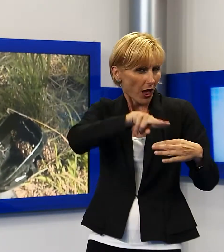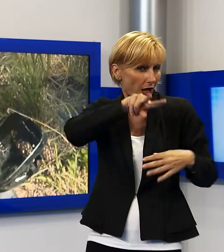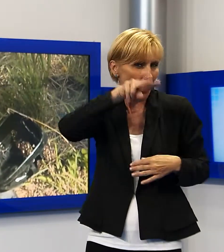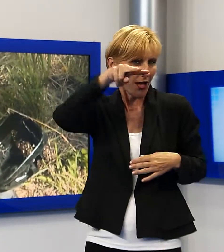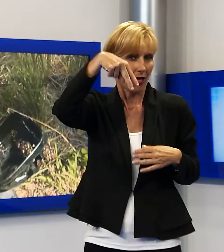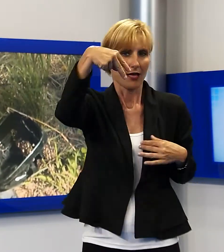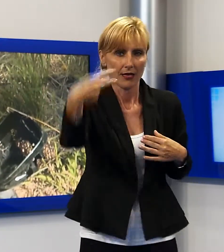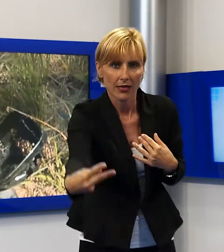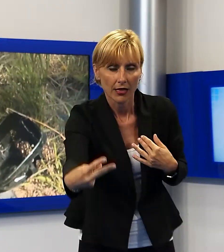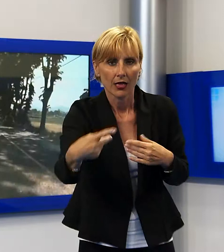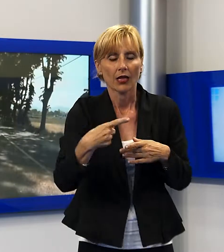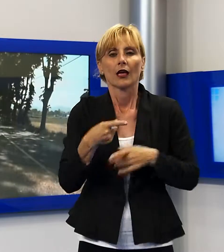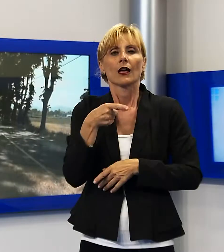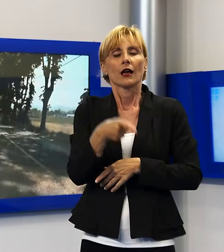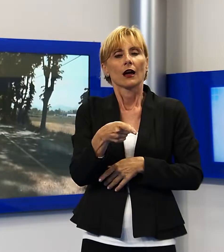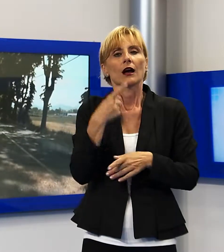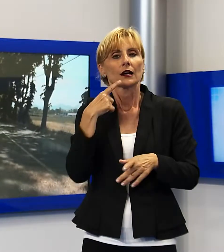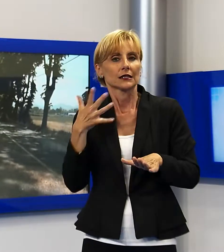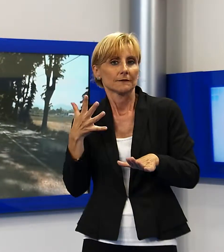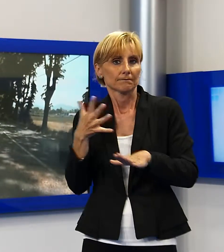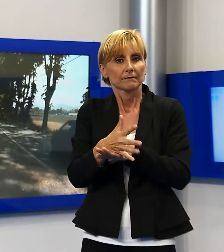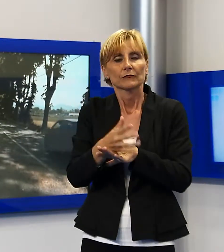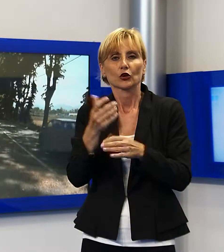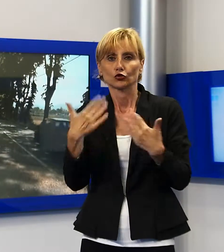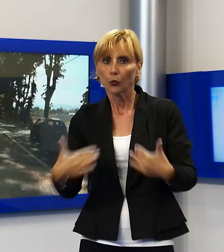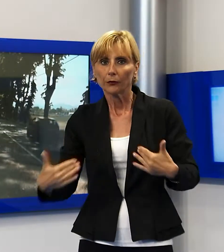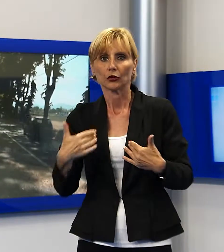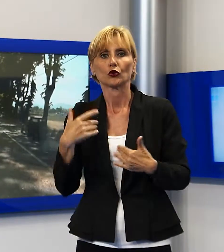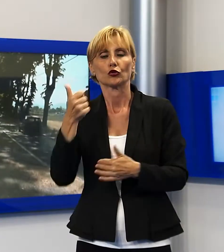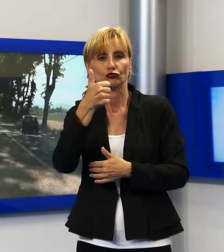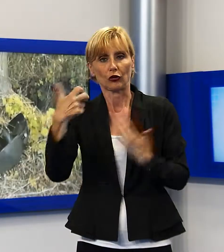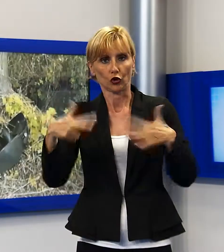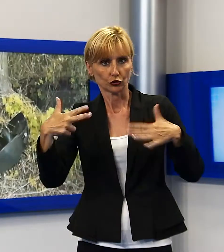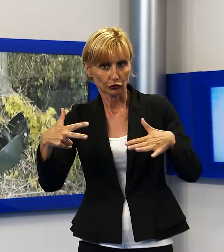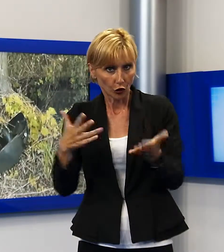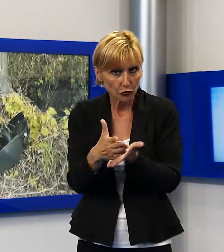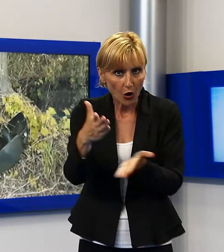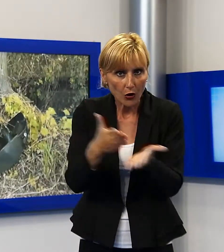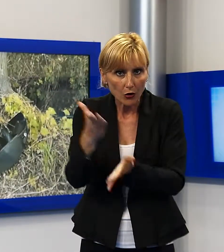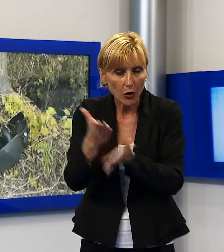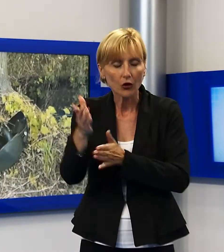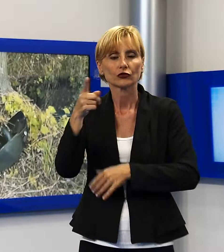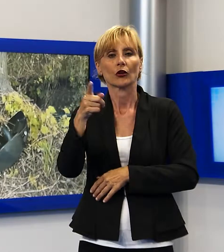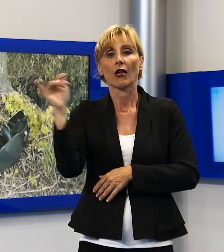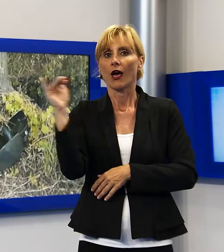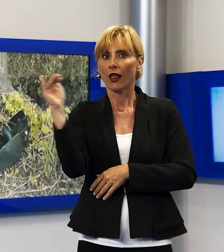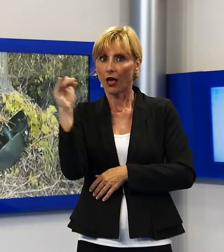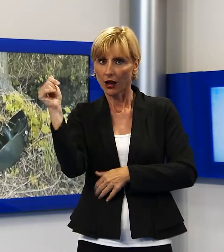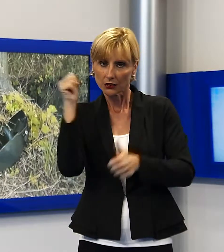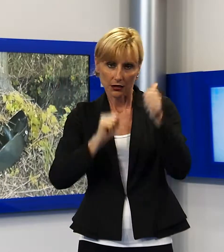'asfalto molti metri più avanti. Sul posto sono arrivati i mezzi di soccorso del 118. Il ragazzo ha riportato molti traumi ed è stato